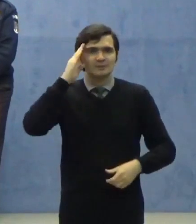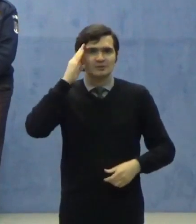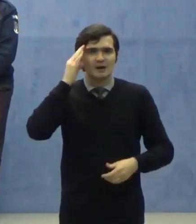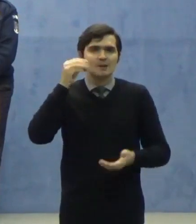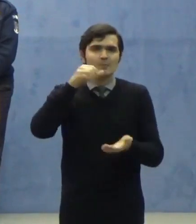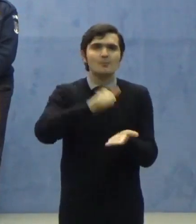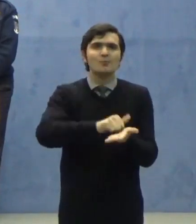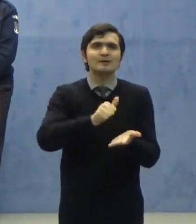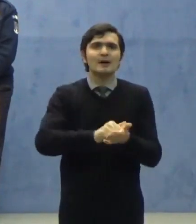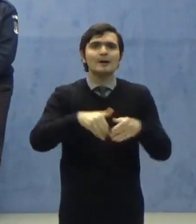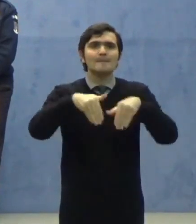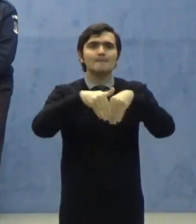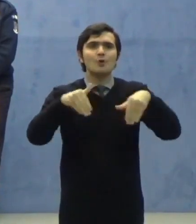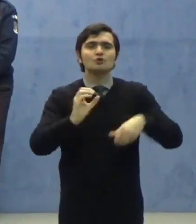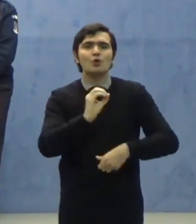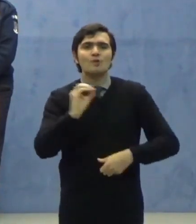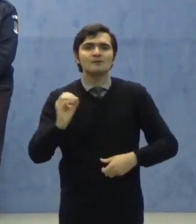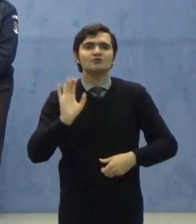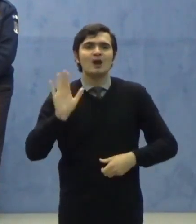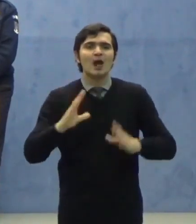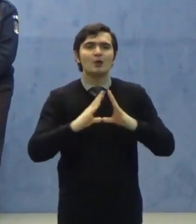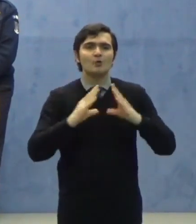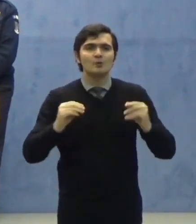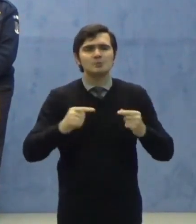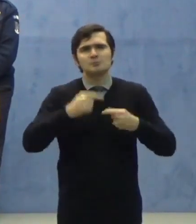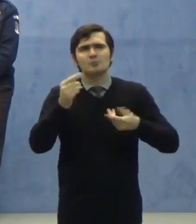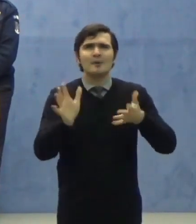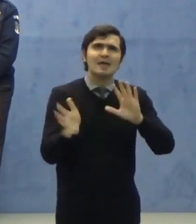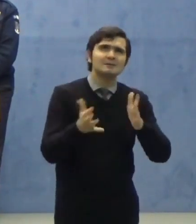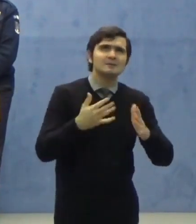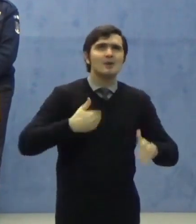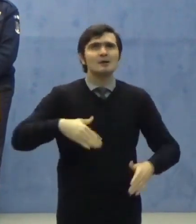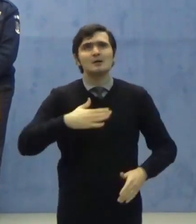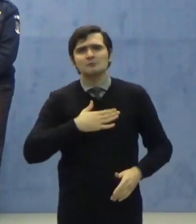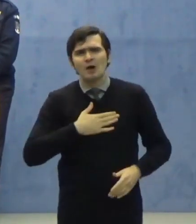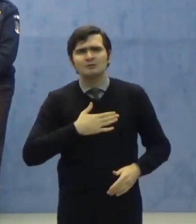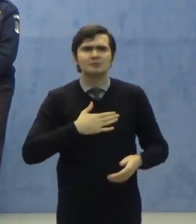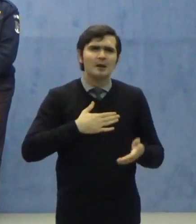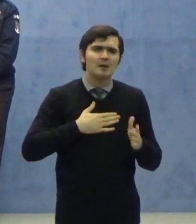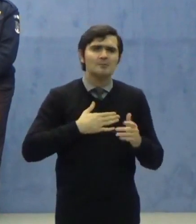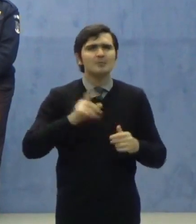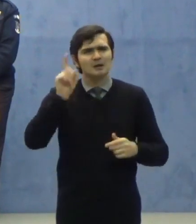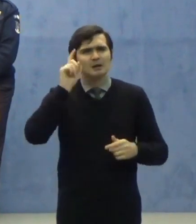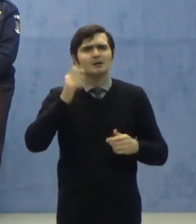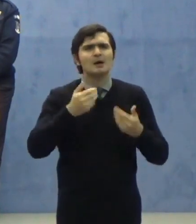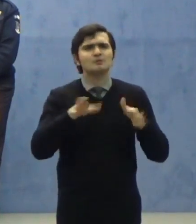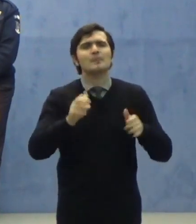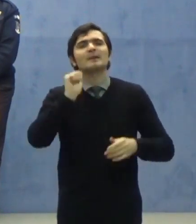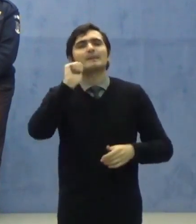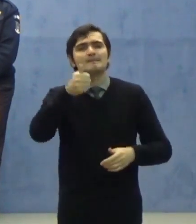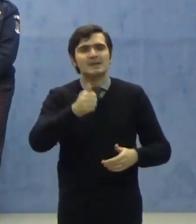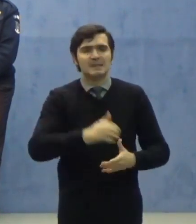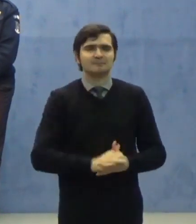monitorul oficial al României. După estimările noastre, cred că de mâine.